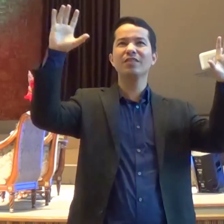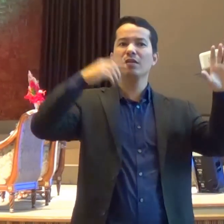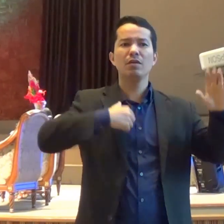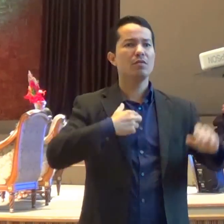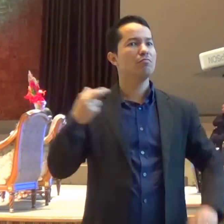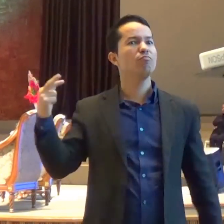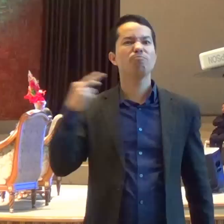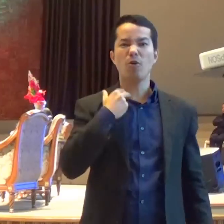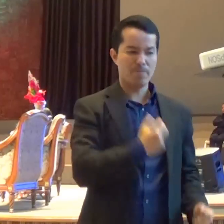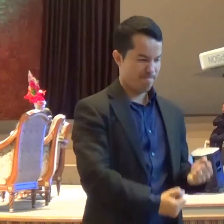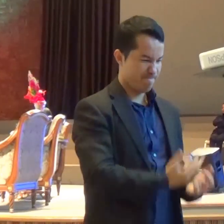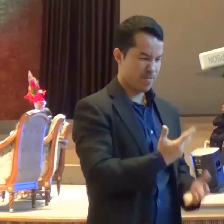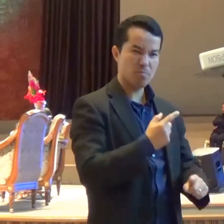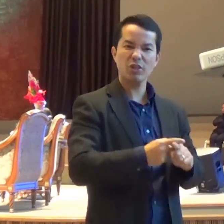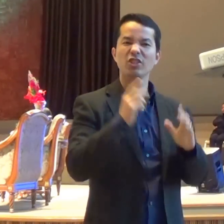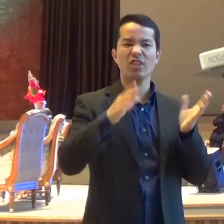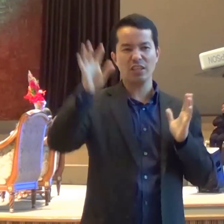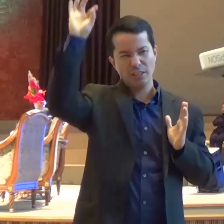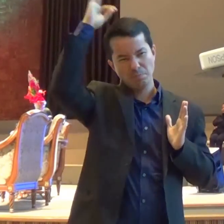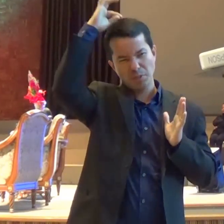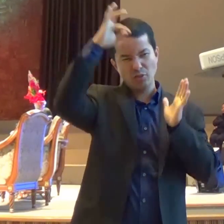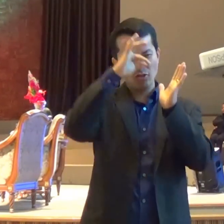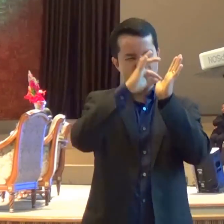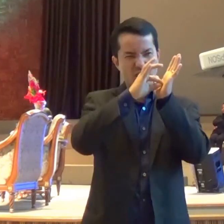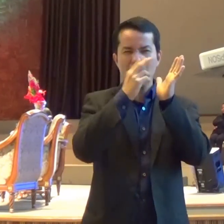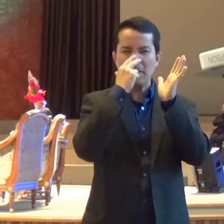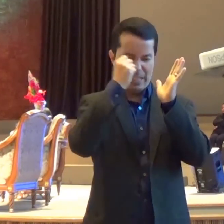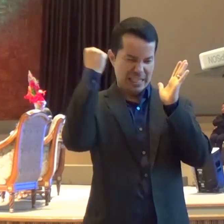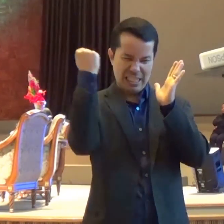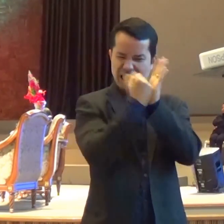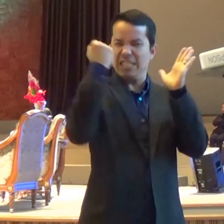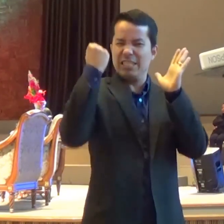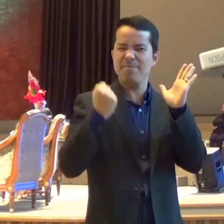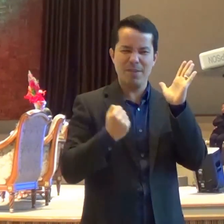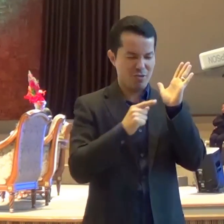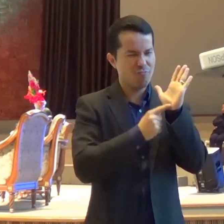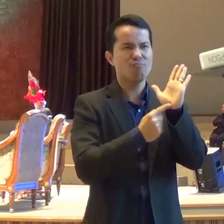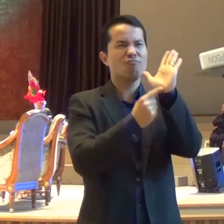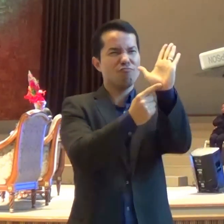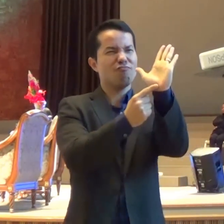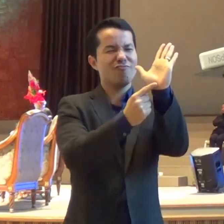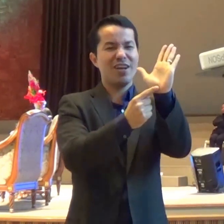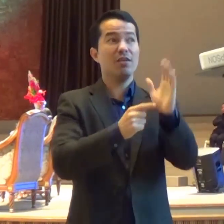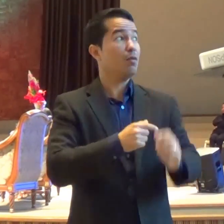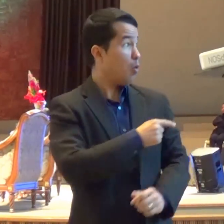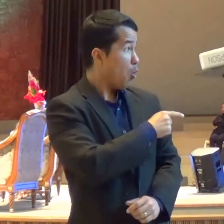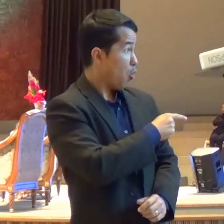Da graça De Deus Na minha vida A misericórdia Do Senhor Me salvou Me transformou